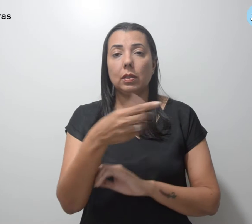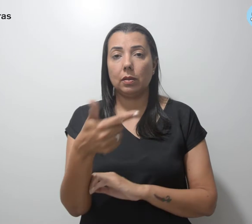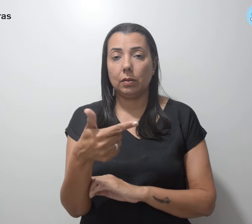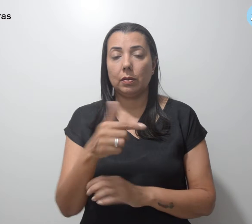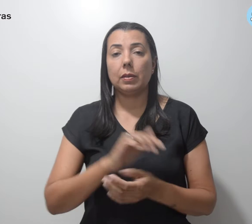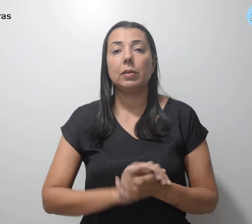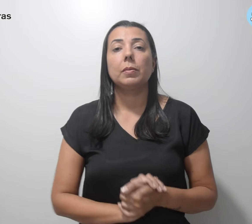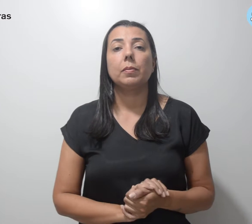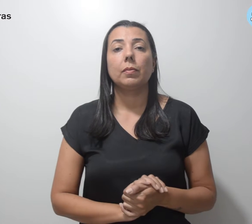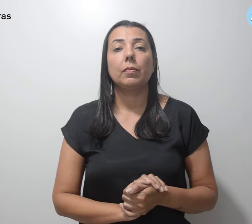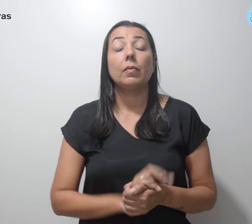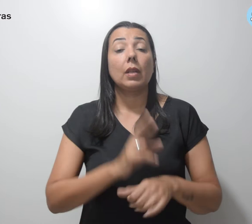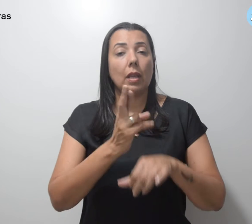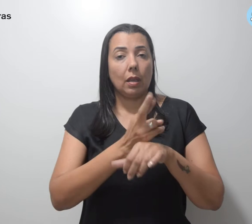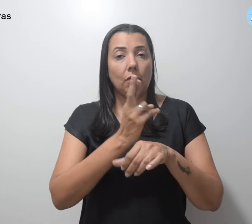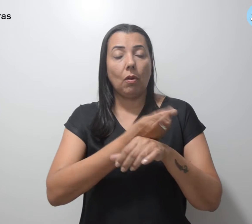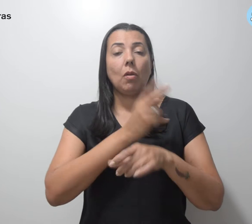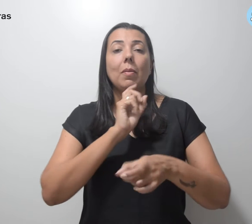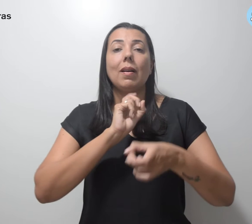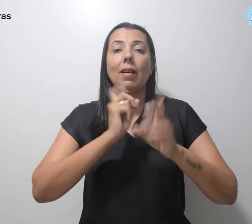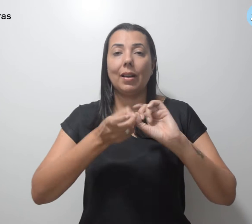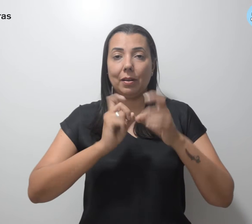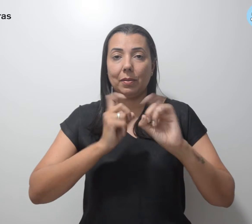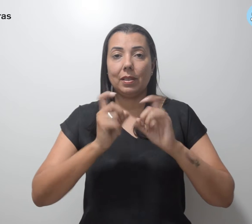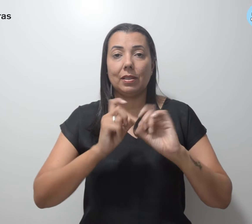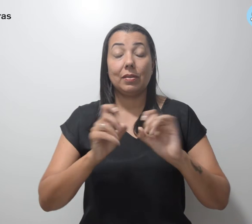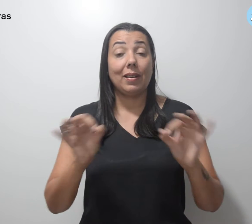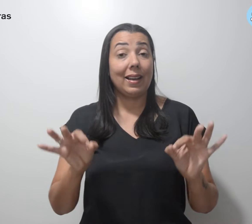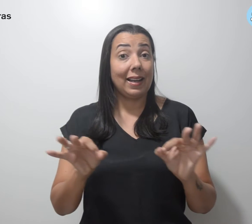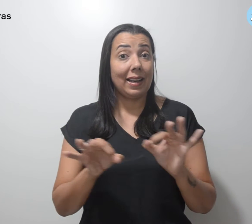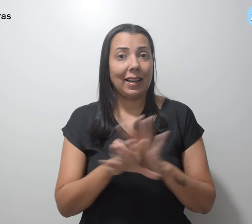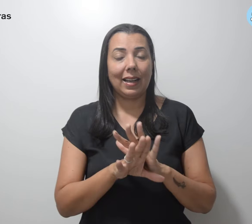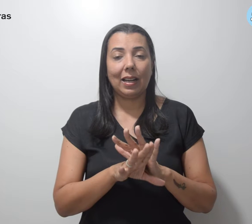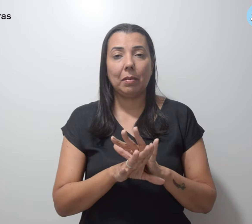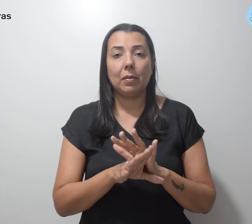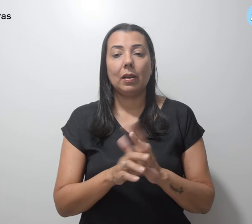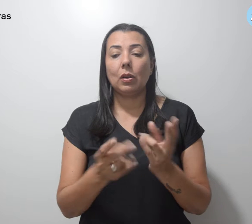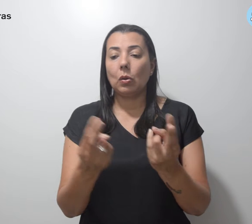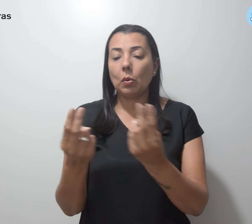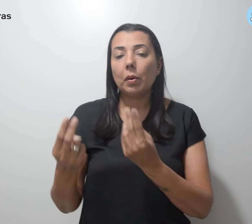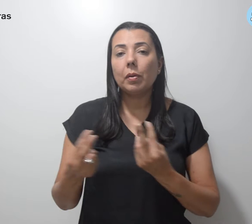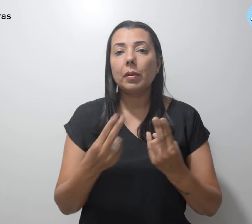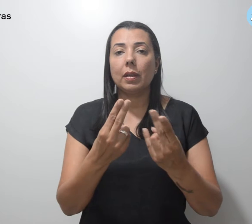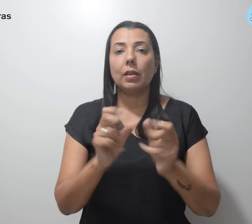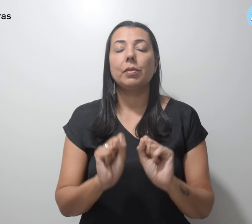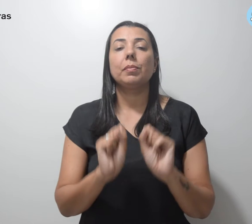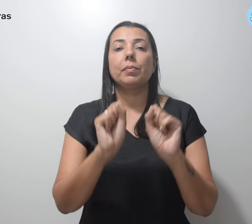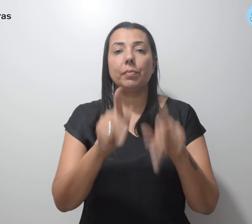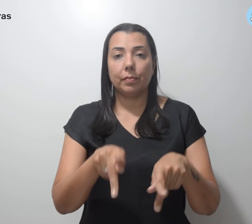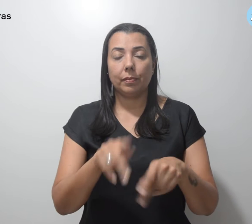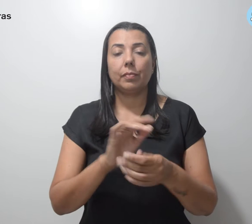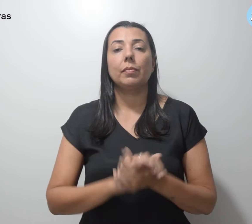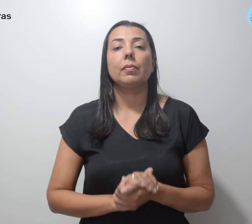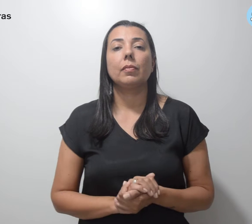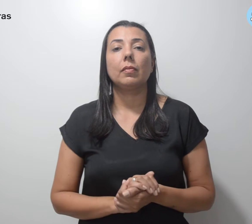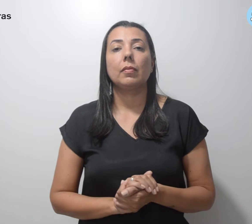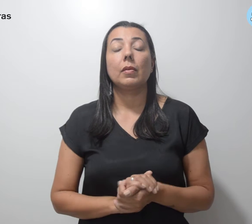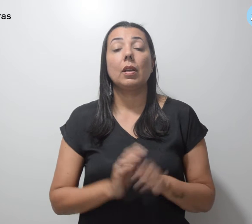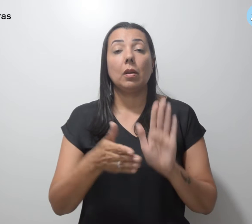Reforma administrativa acaba com a paridade para aposentados. A PEC 32